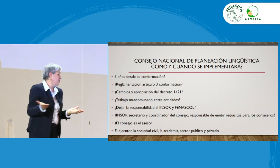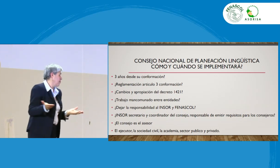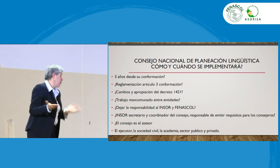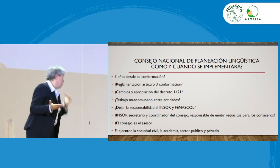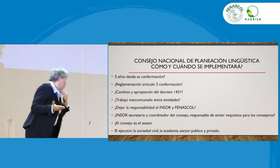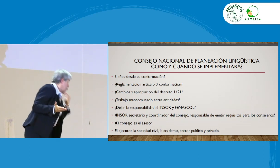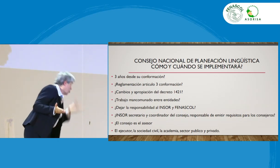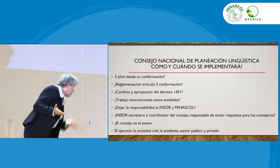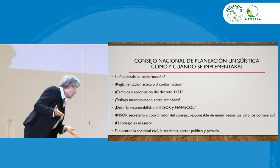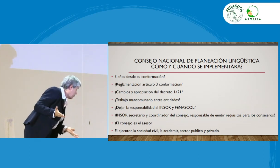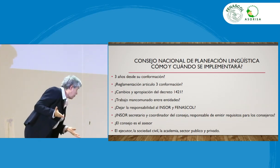lo correcto, Joan,